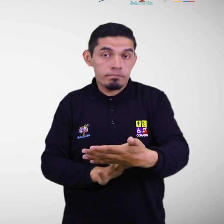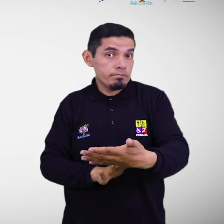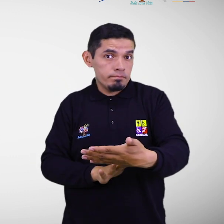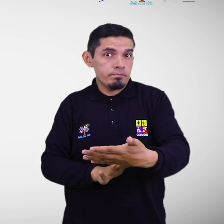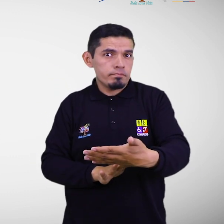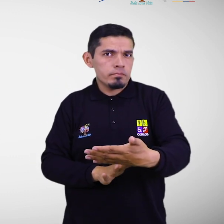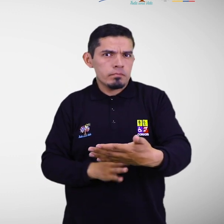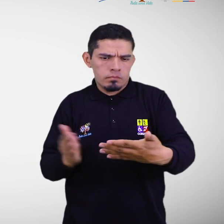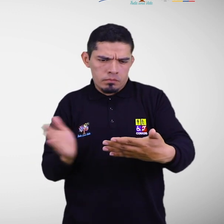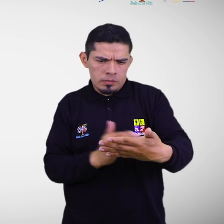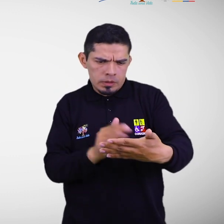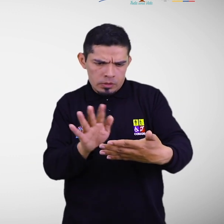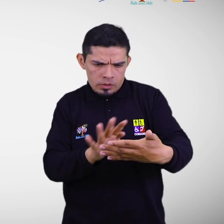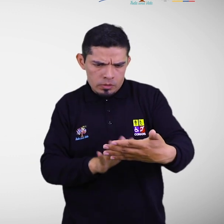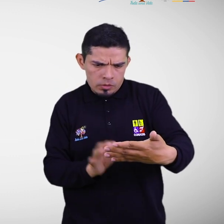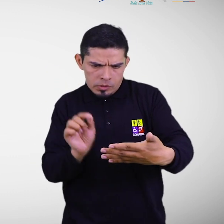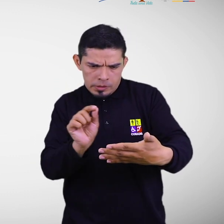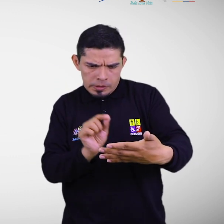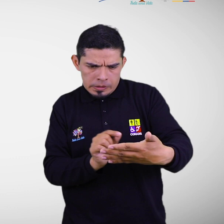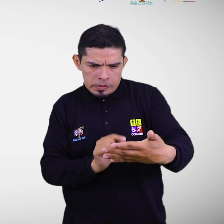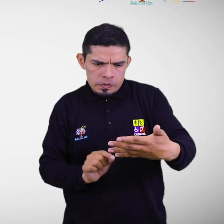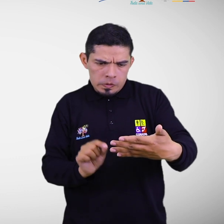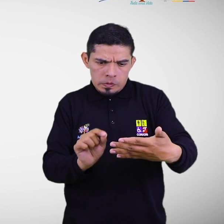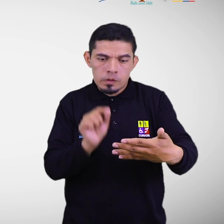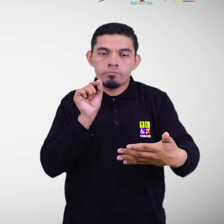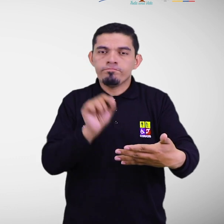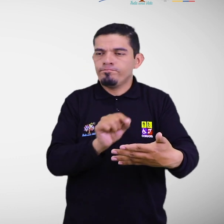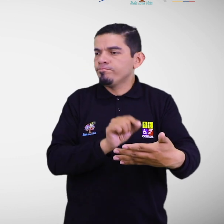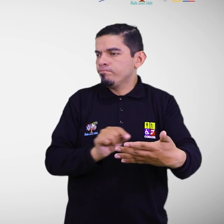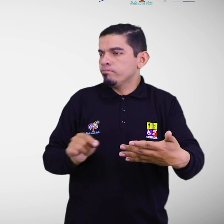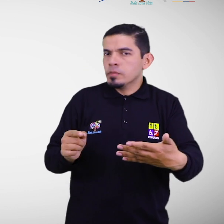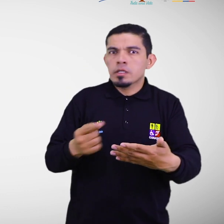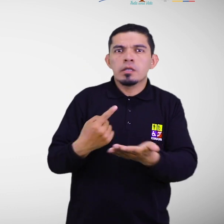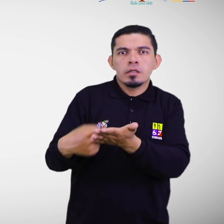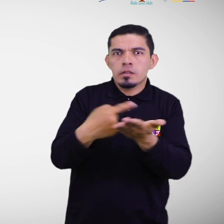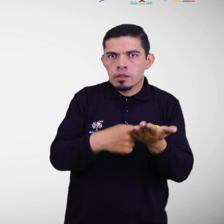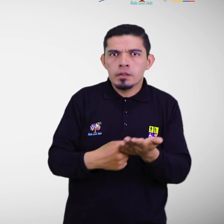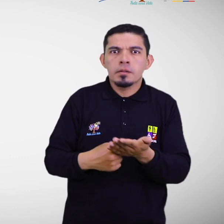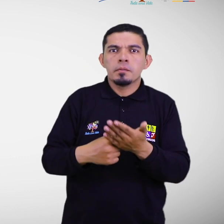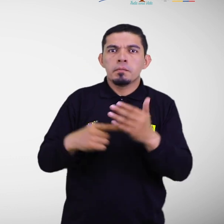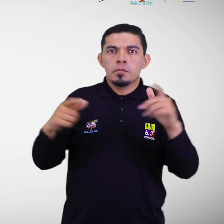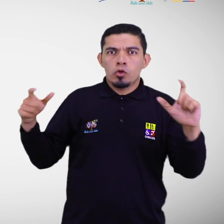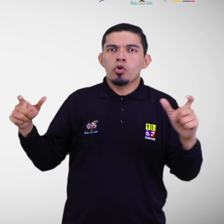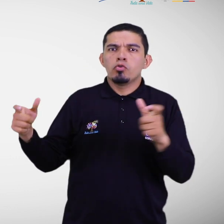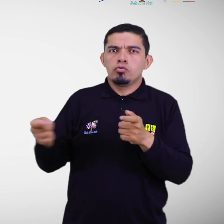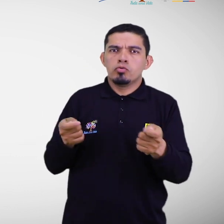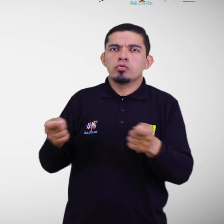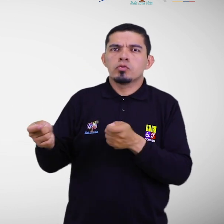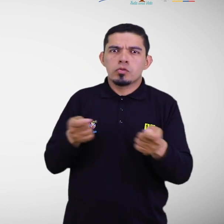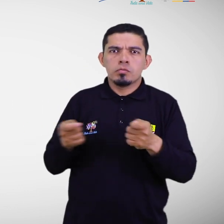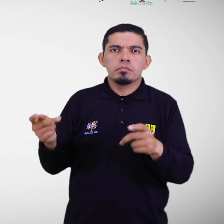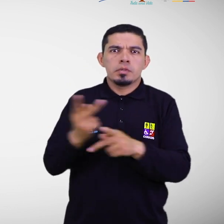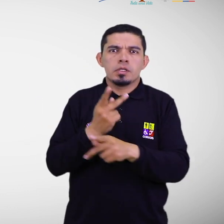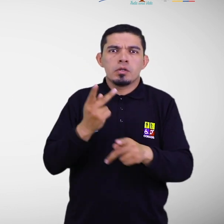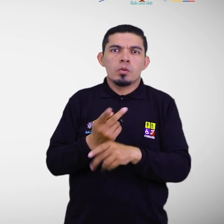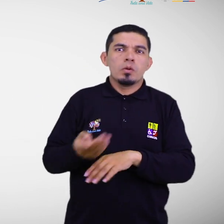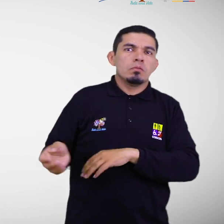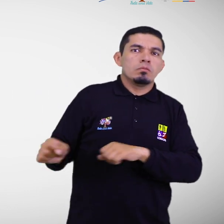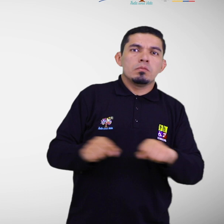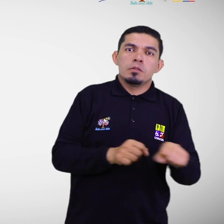es necesario se establezcan y prioricen acciones encaminadas a la reducción de riesgos o preparación ante desastres.